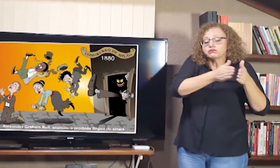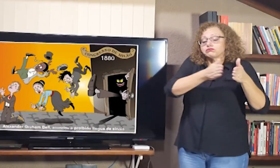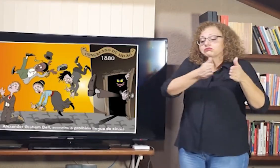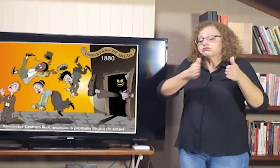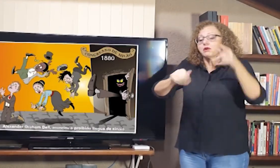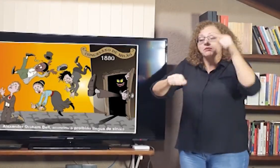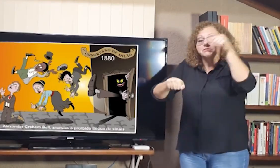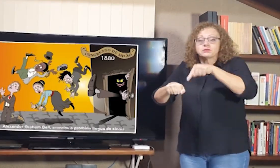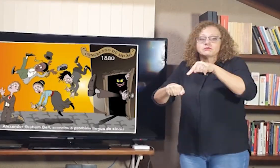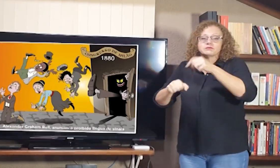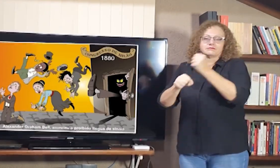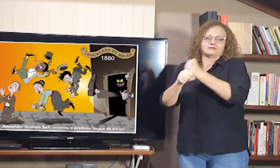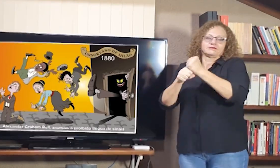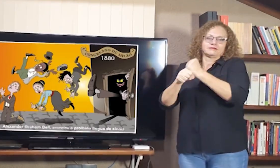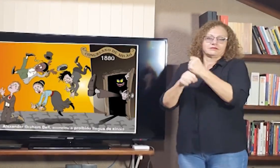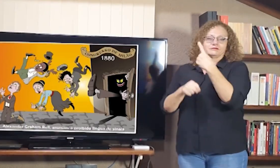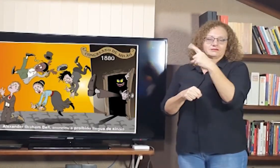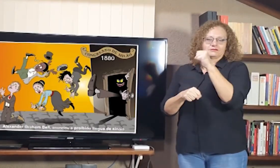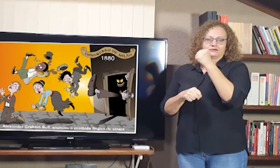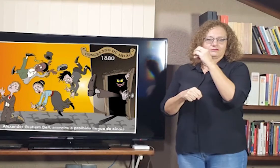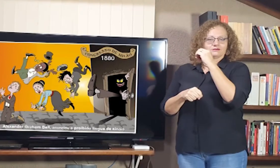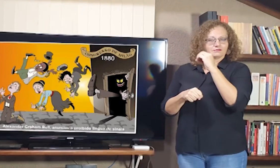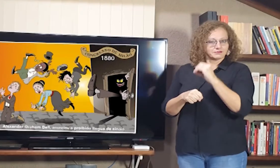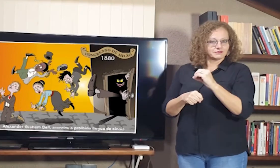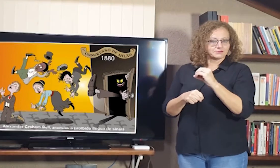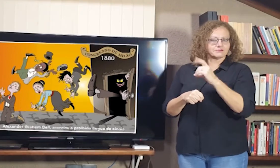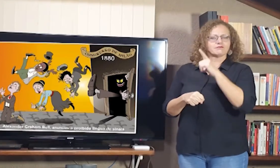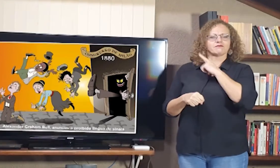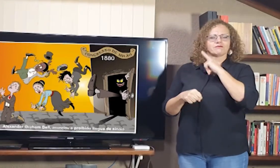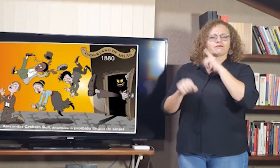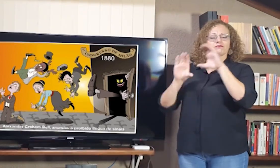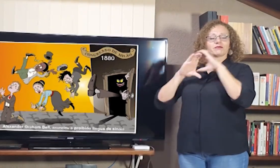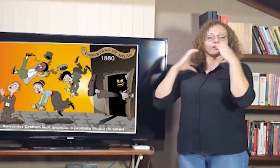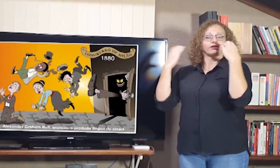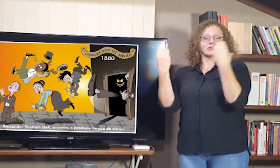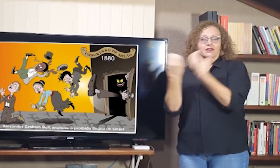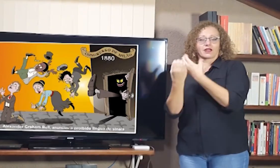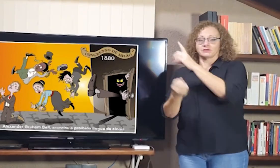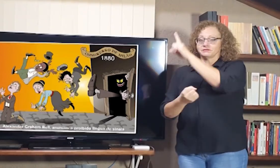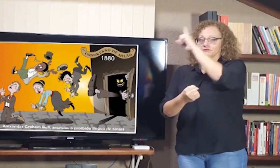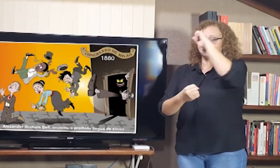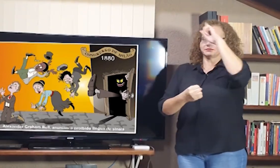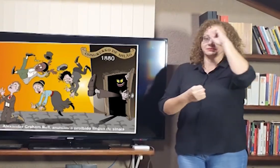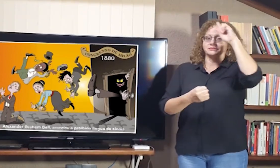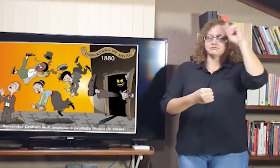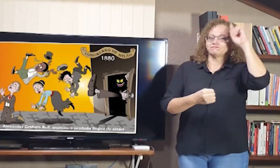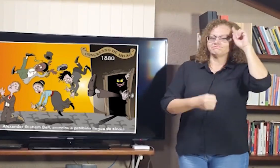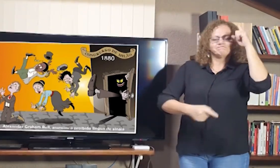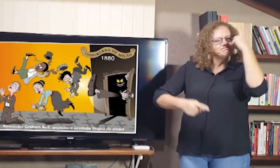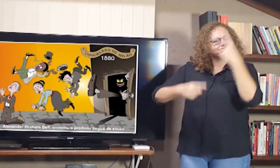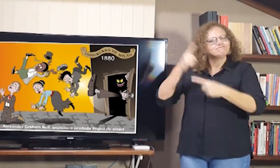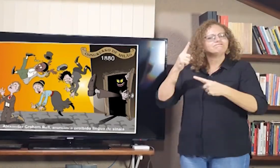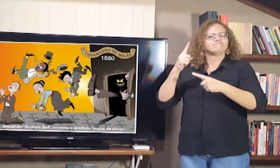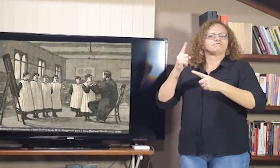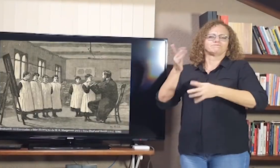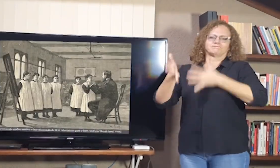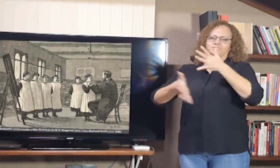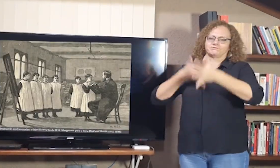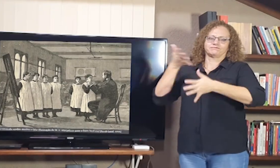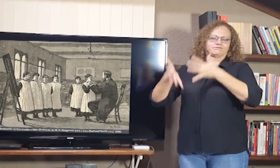Avançando um pouco mais na linha temporal, em 1880, nós tivemos o Congresso de Milão, no